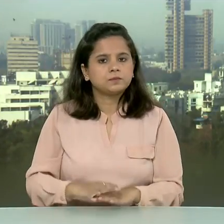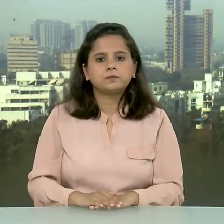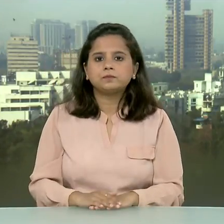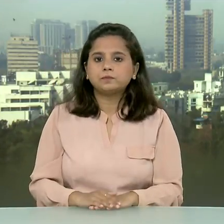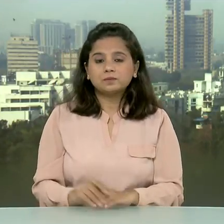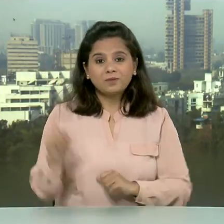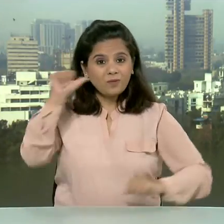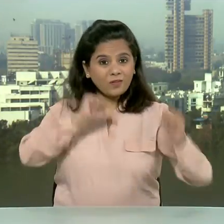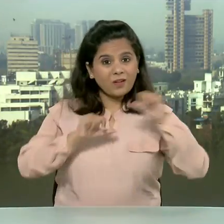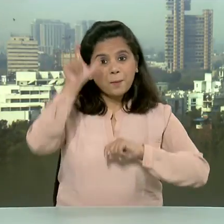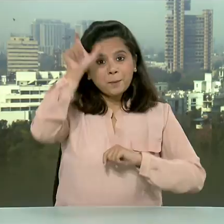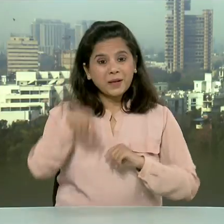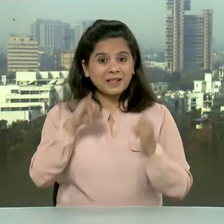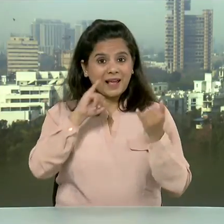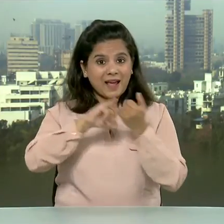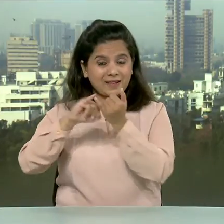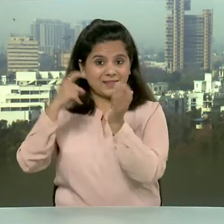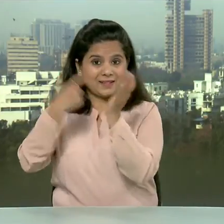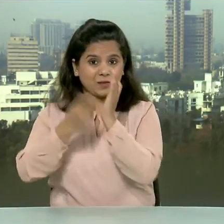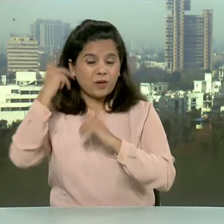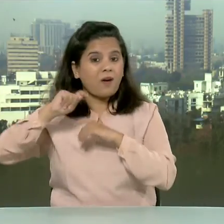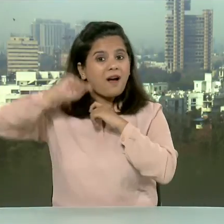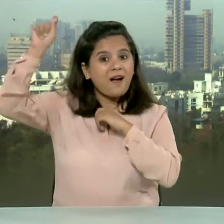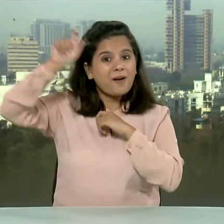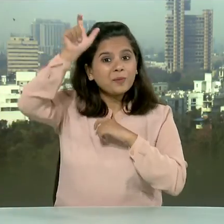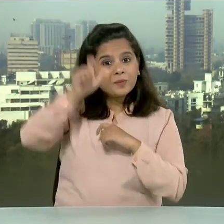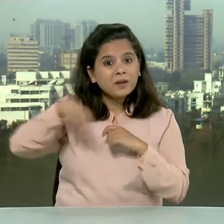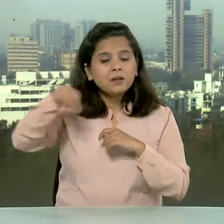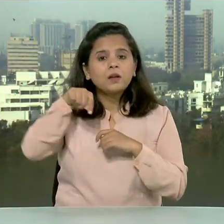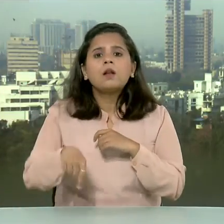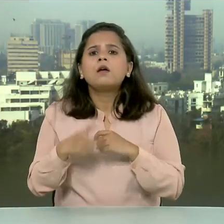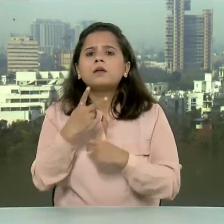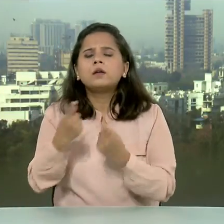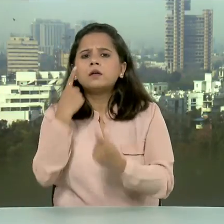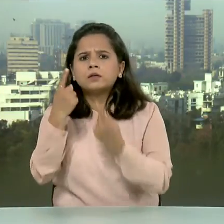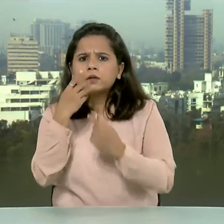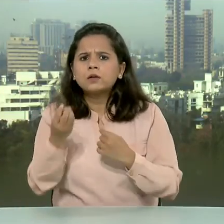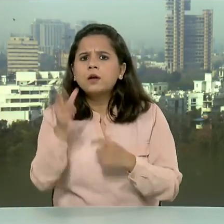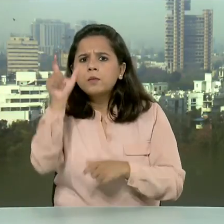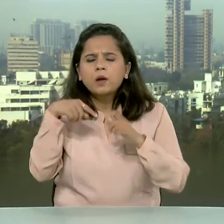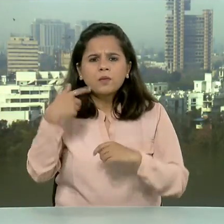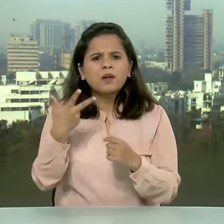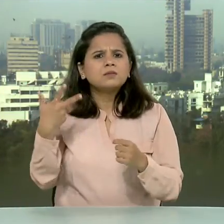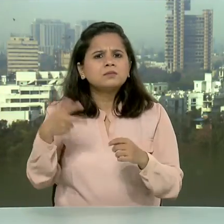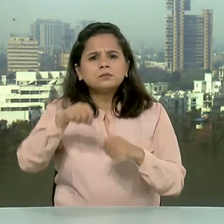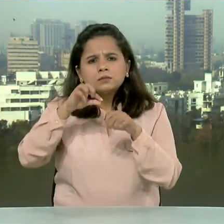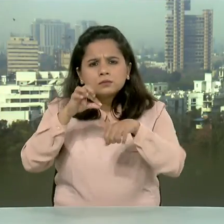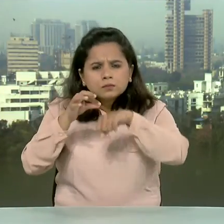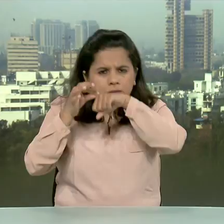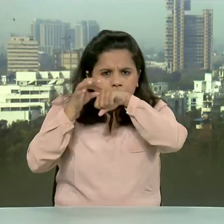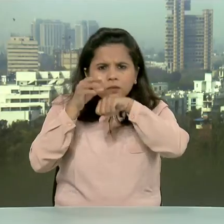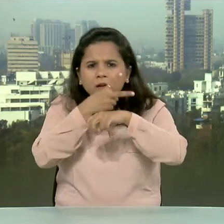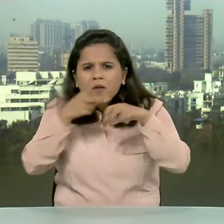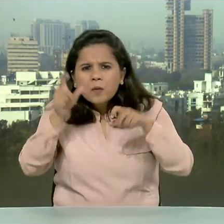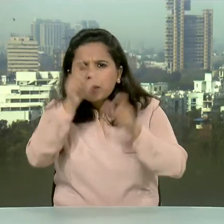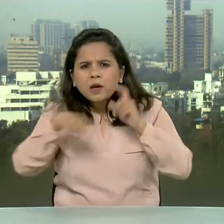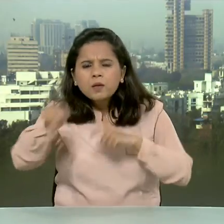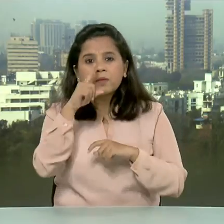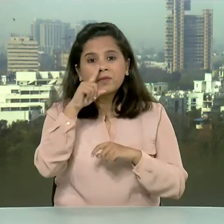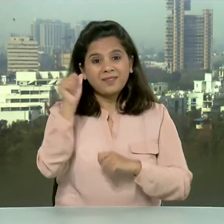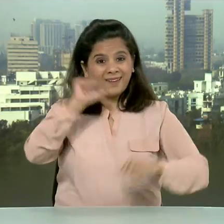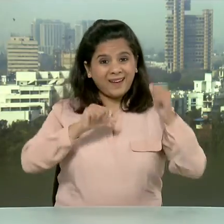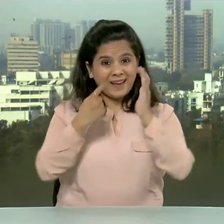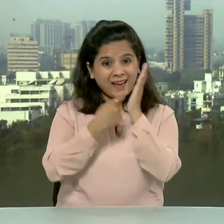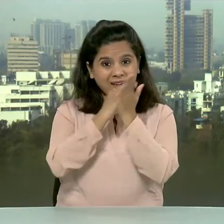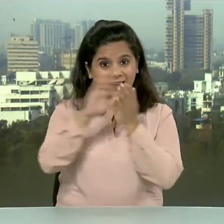अभी निता सुशान सिंग समी की मौत के मामले की जाँच में सामने आई ड्रंक्स मामले में गिरफतार रिया चकरवर्टी और उसके